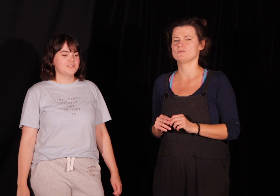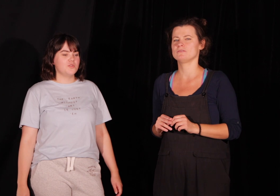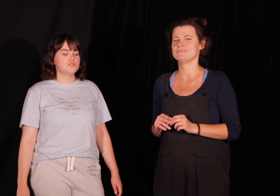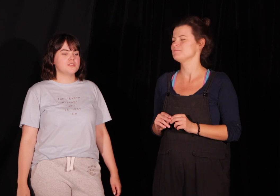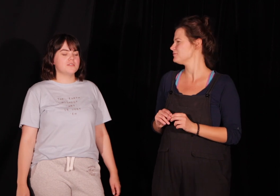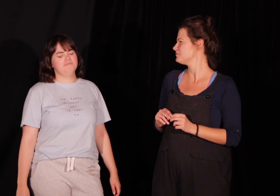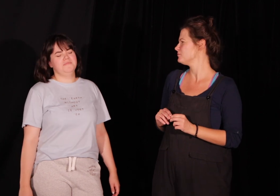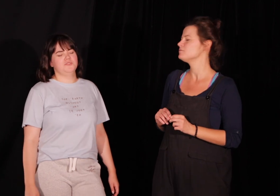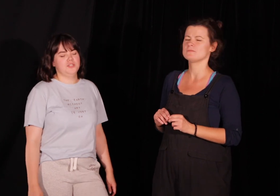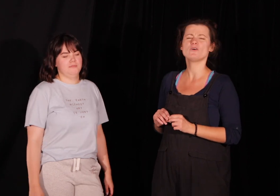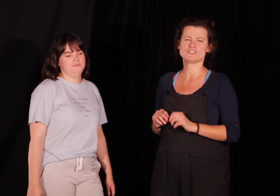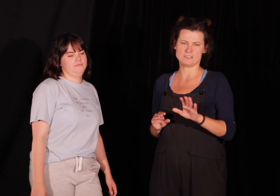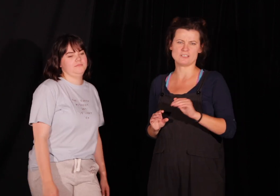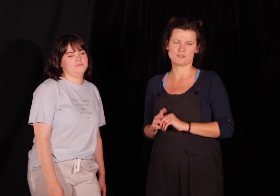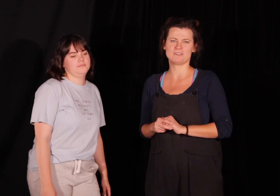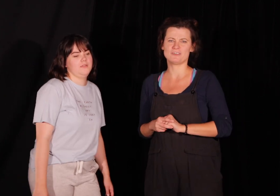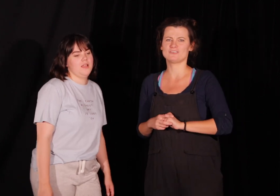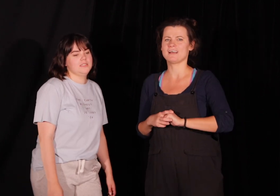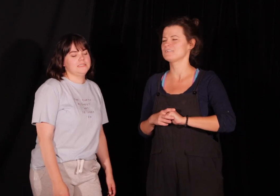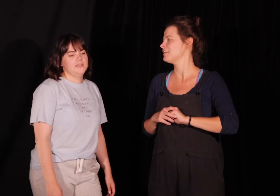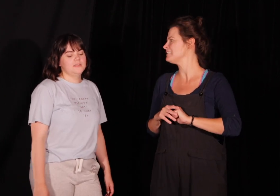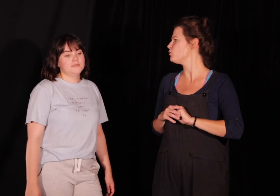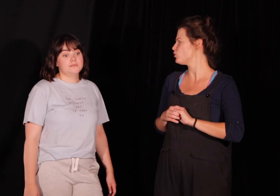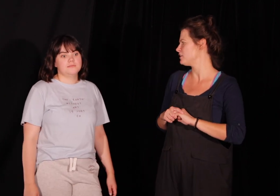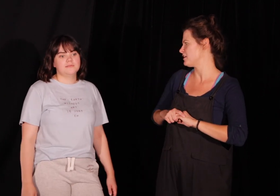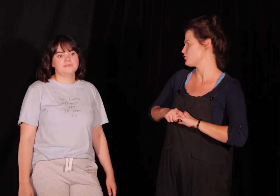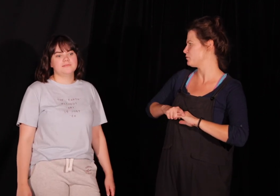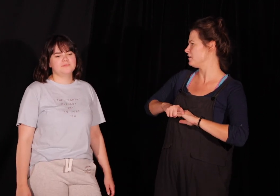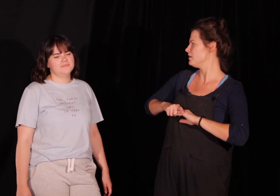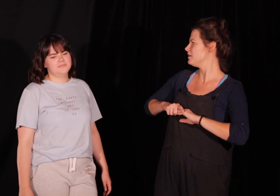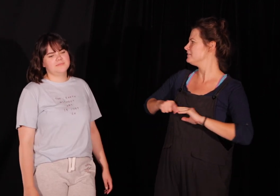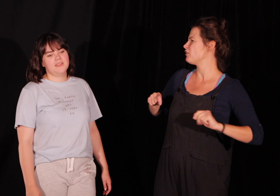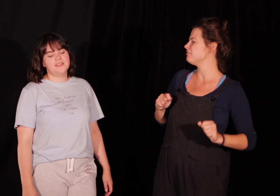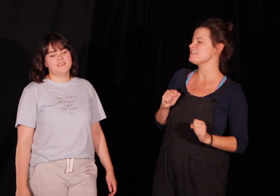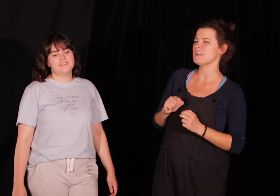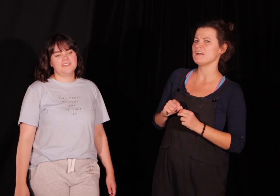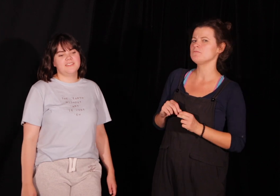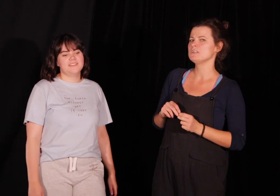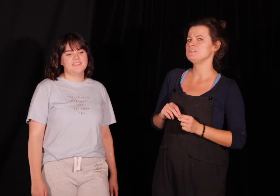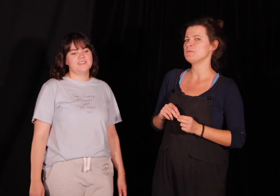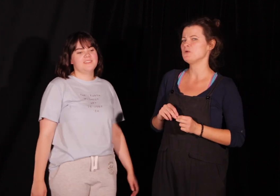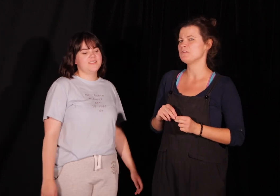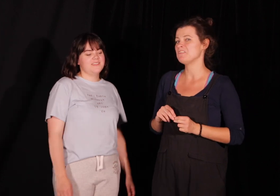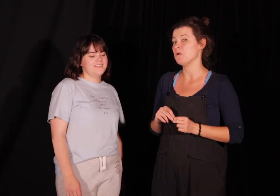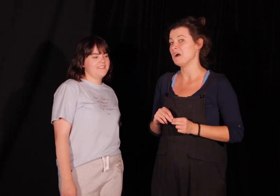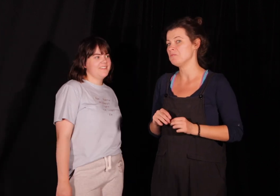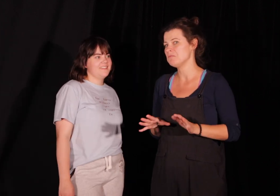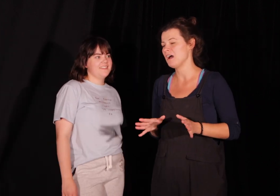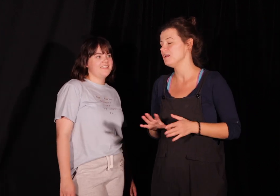oszczędźcie sobie tego. Na motorze też w sumie. Na rowerze nie próbowałam, ale